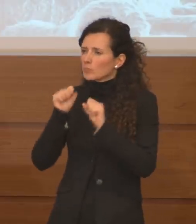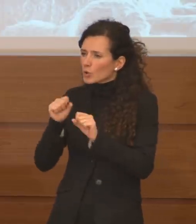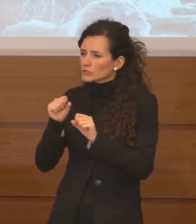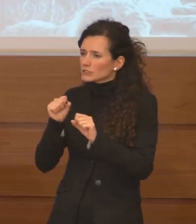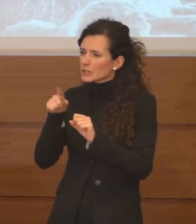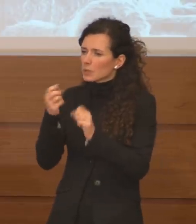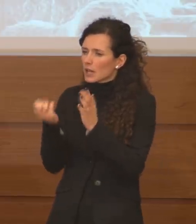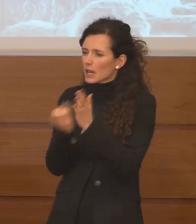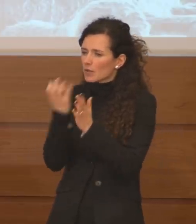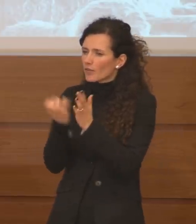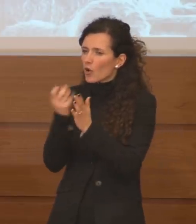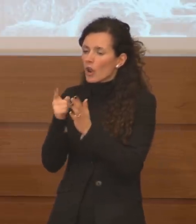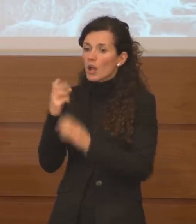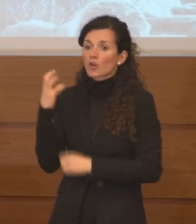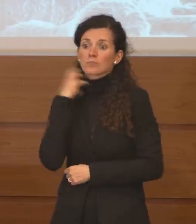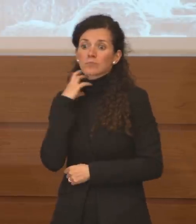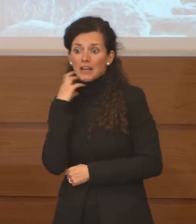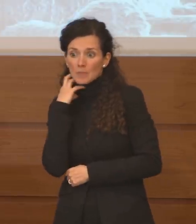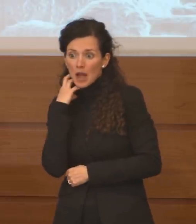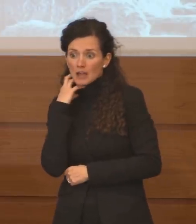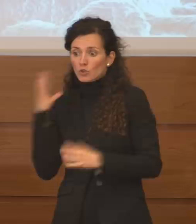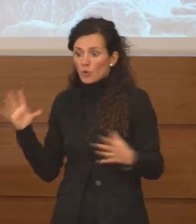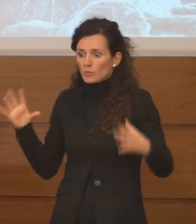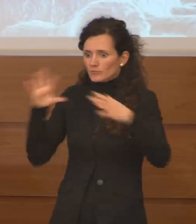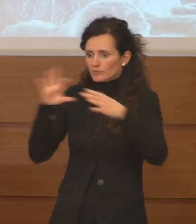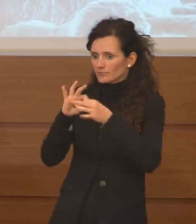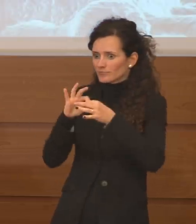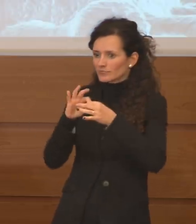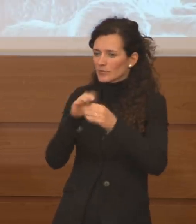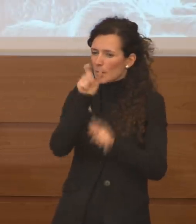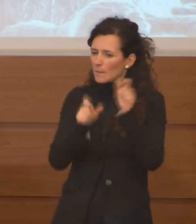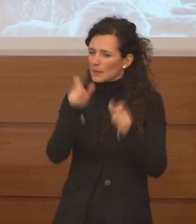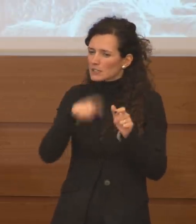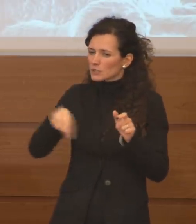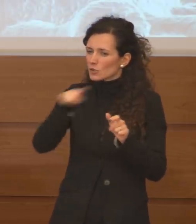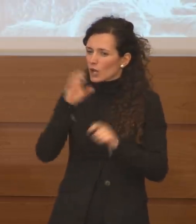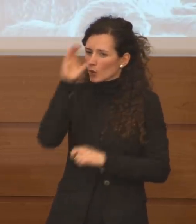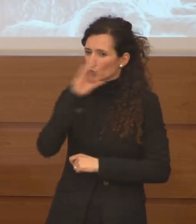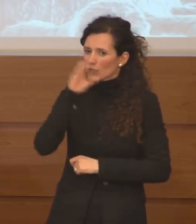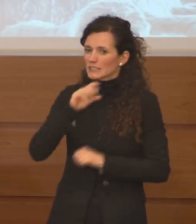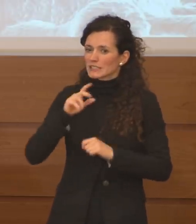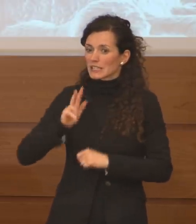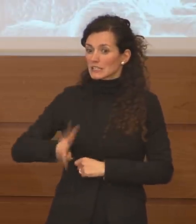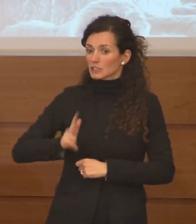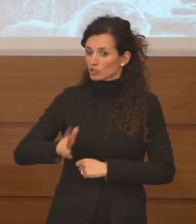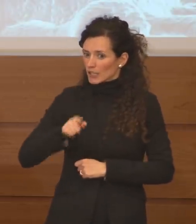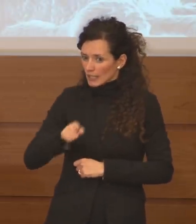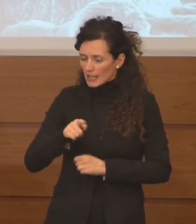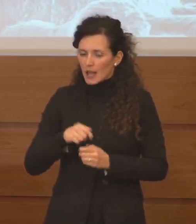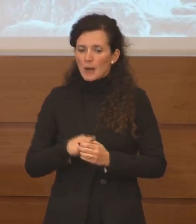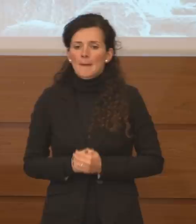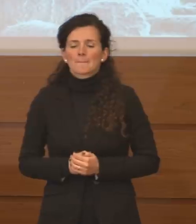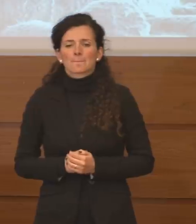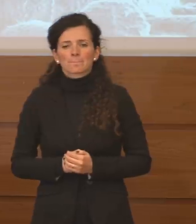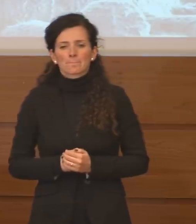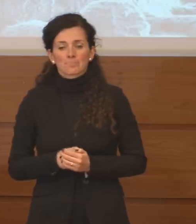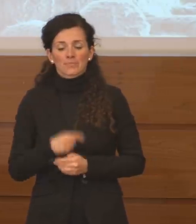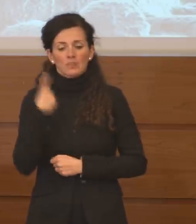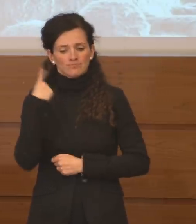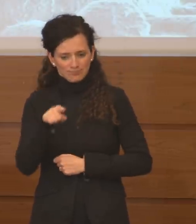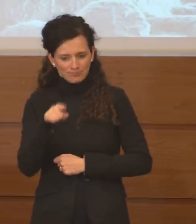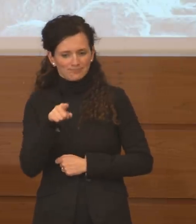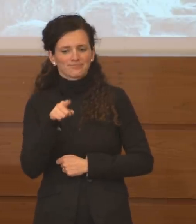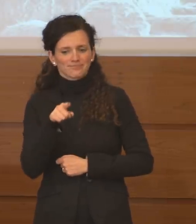nel Bergamasco collegato ai turisti in Sicilia? Allora quella è l